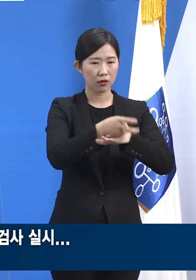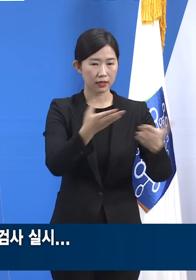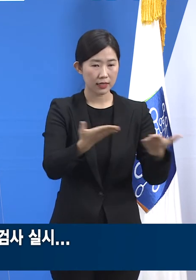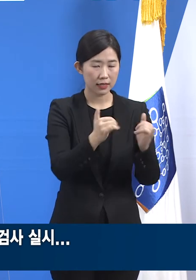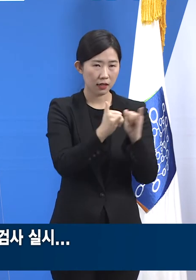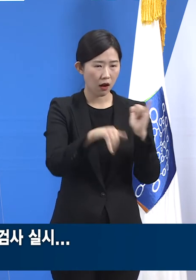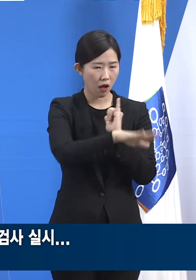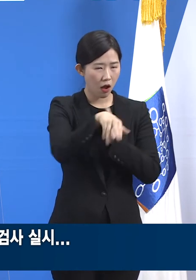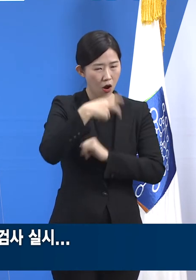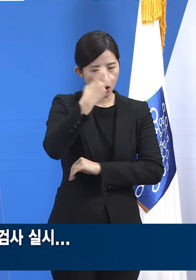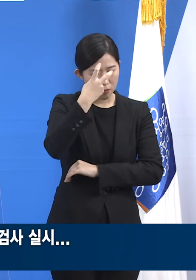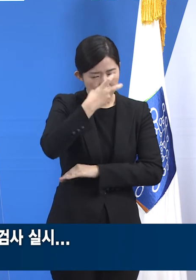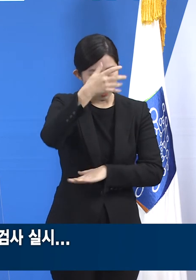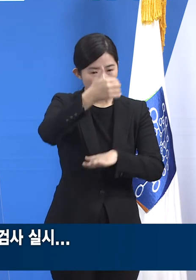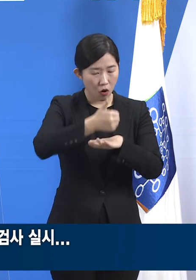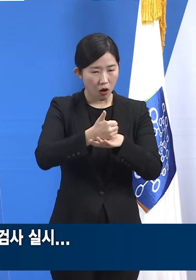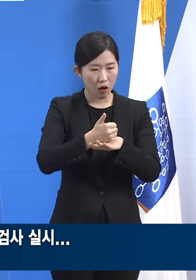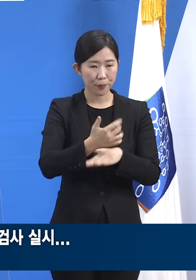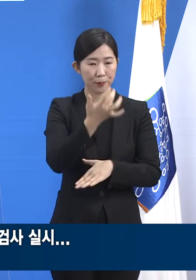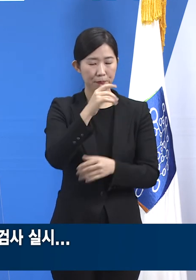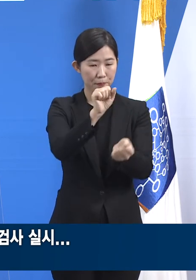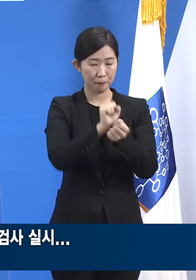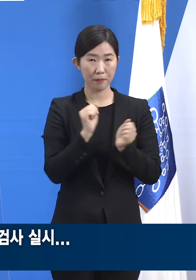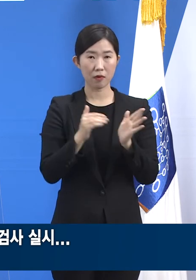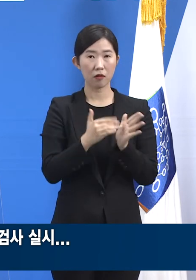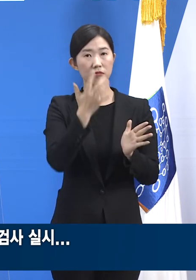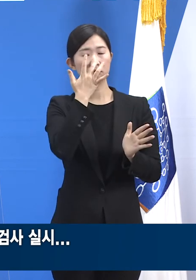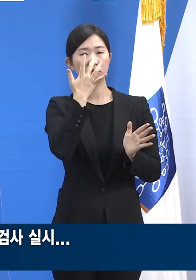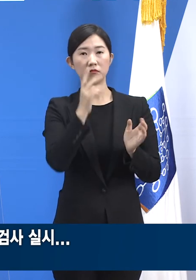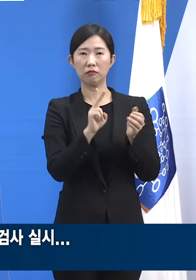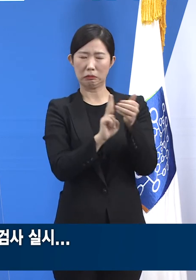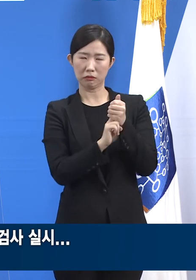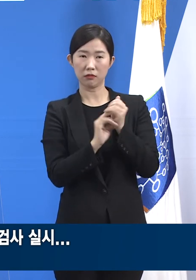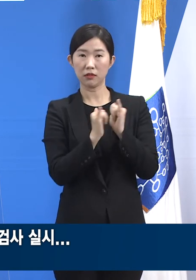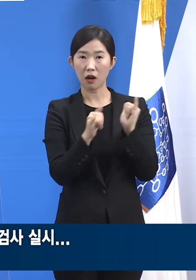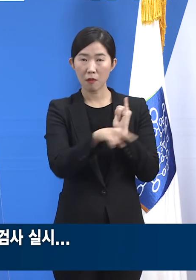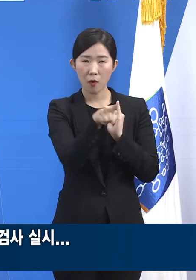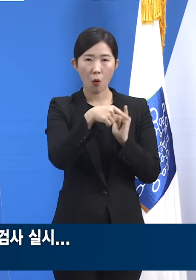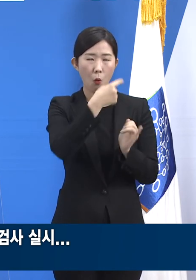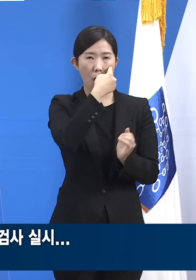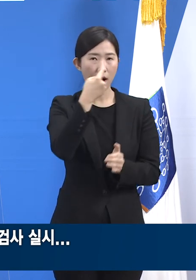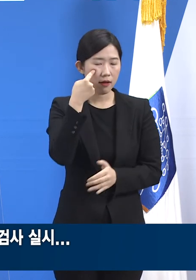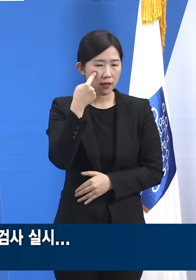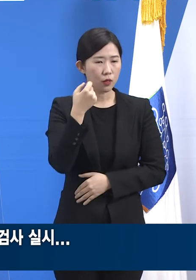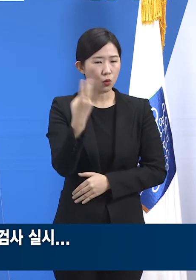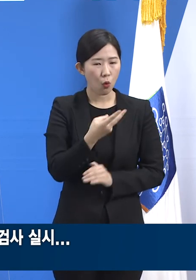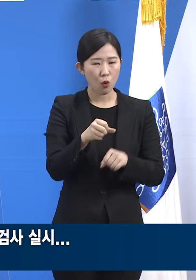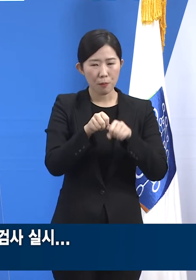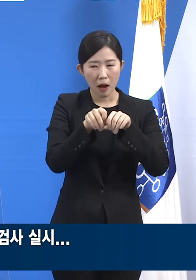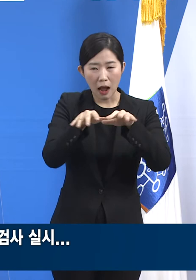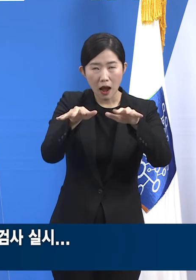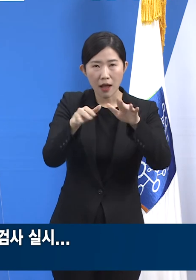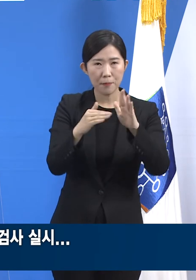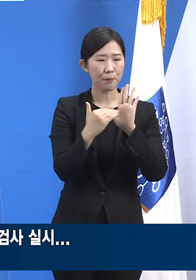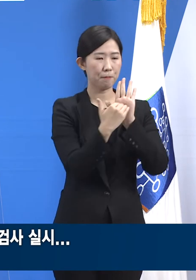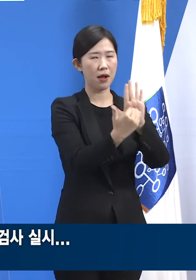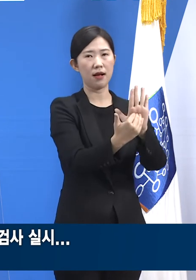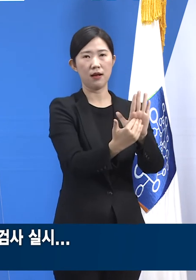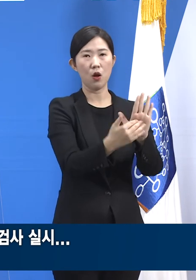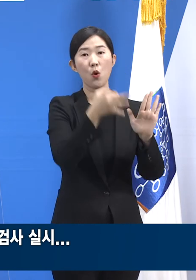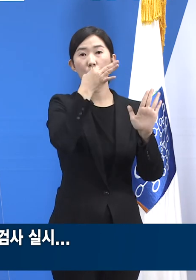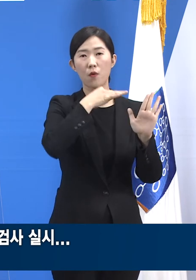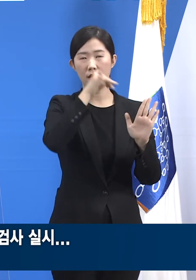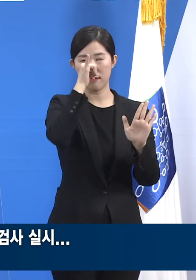감염자를 찾아내고 추가 감염 확산을 예방하는 효과를 보였습니다. 하지만 이와 같은